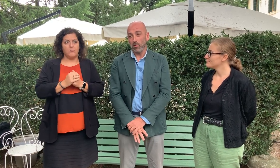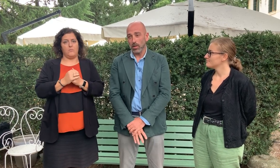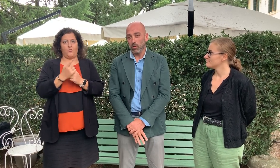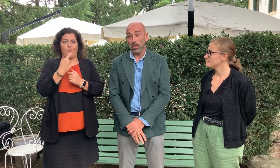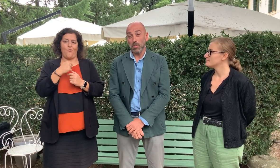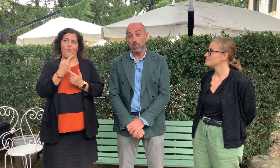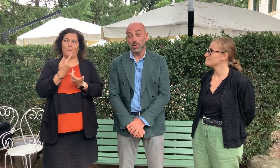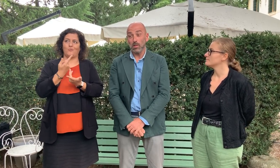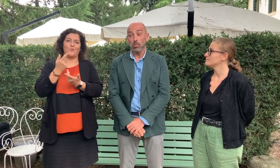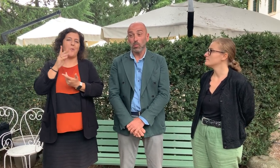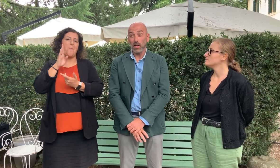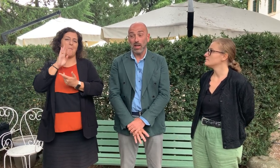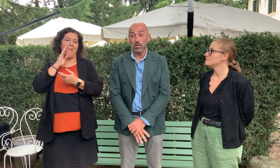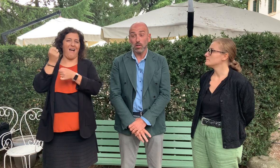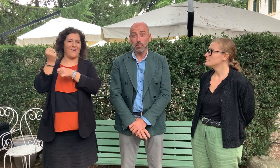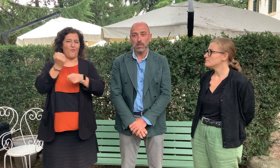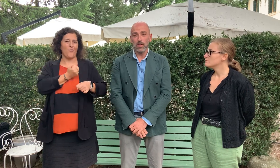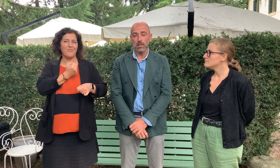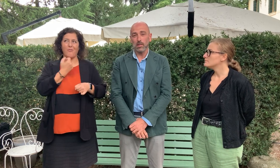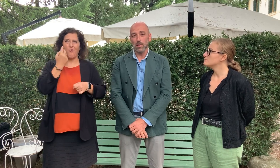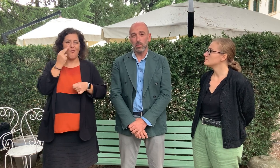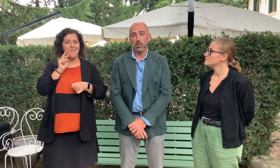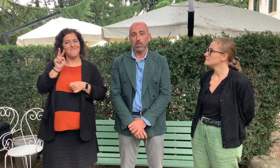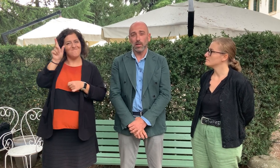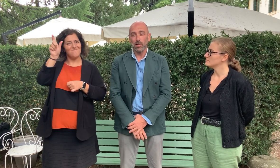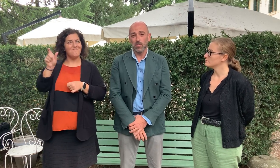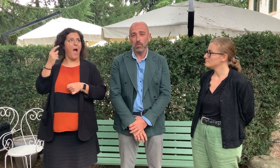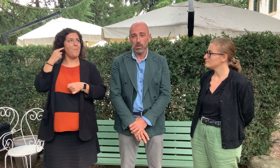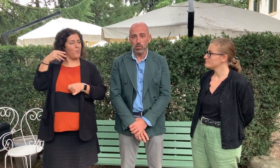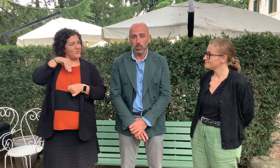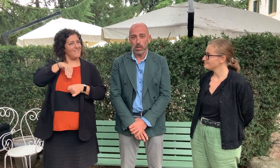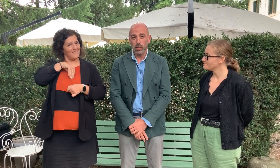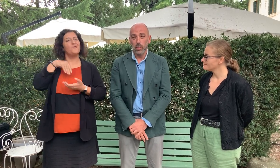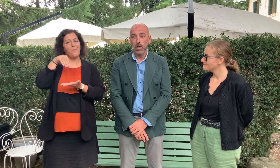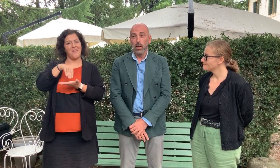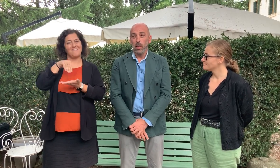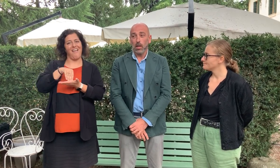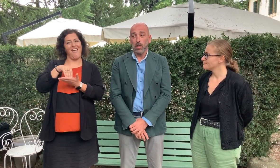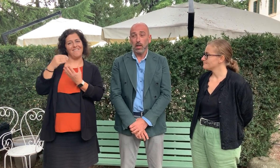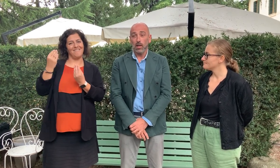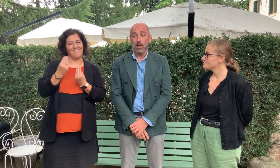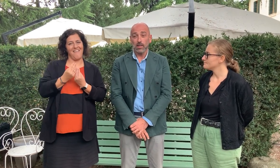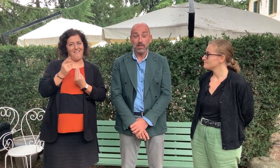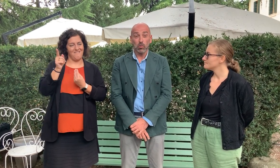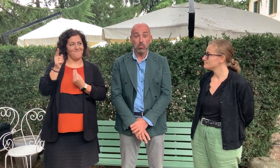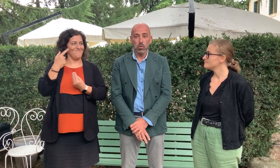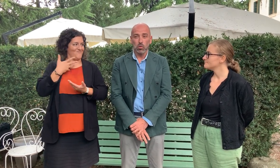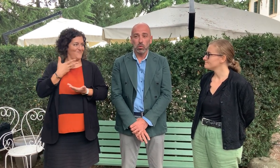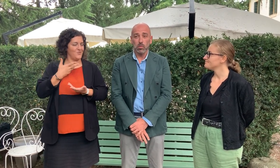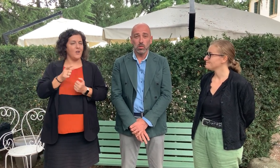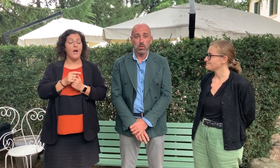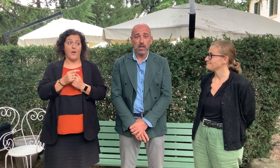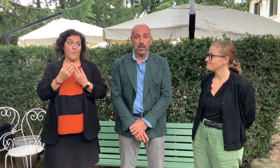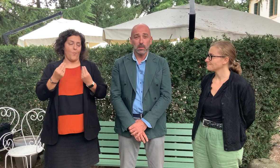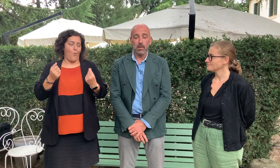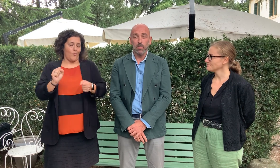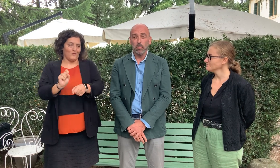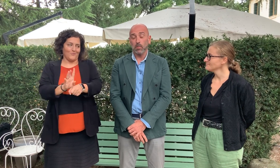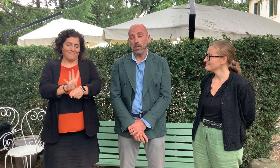fondatore, abbiamo sentito in teatro la presenza del nostro padre e il fondatore, e è stato molto emozionante, per me